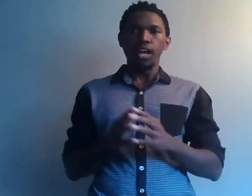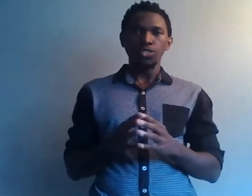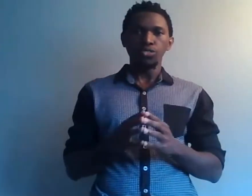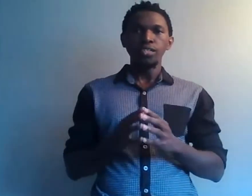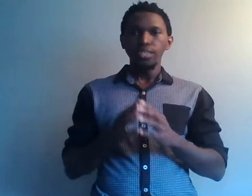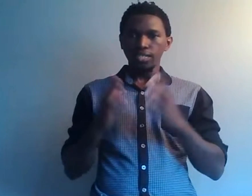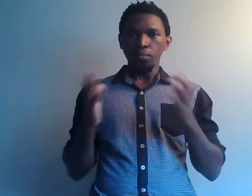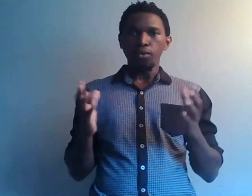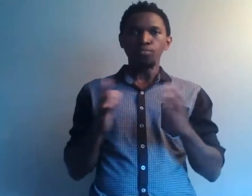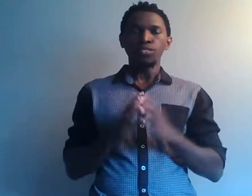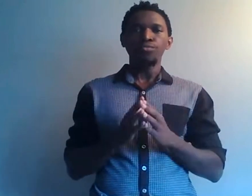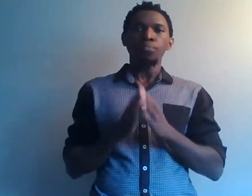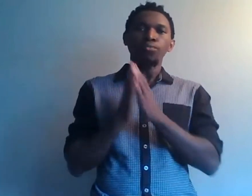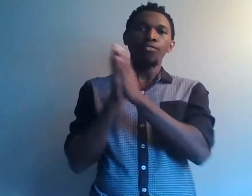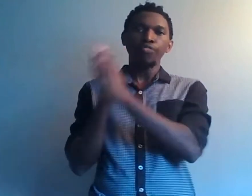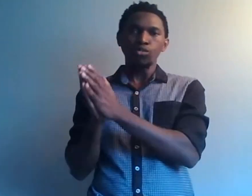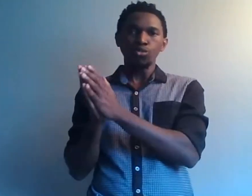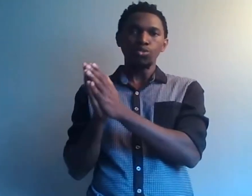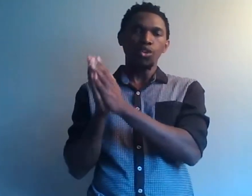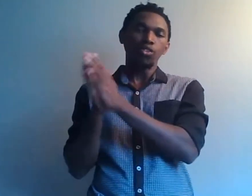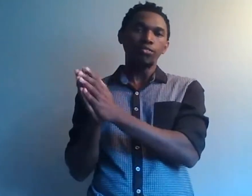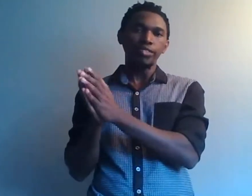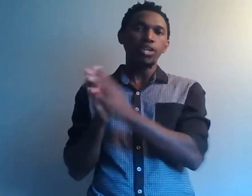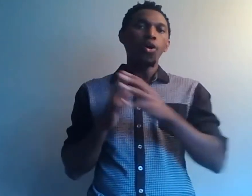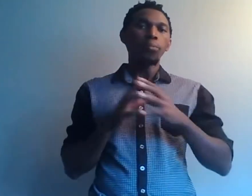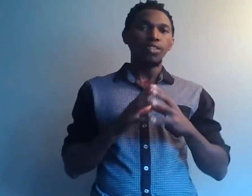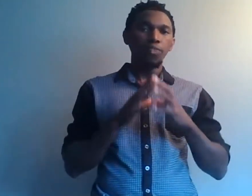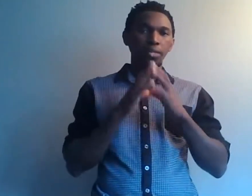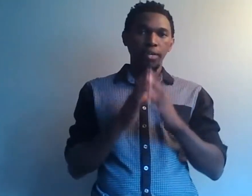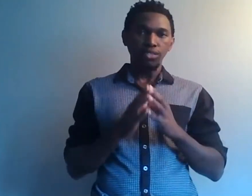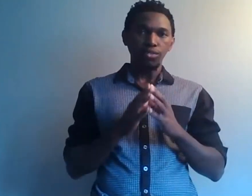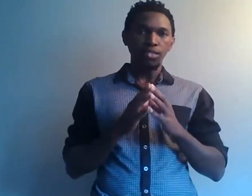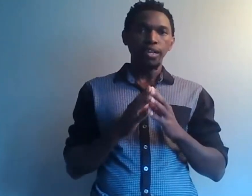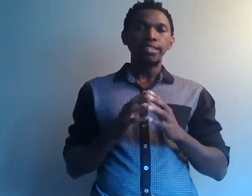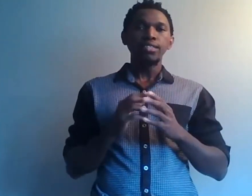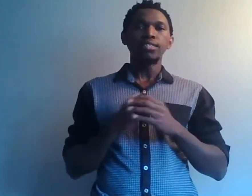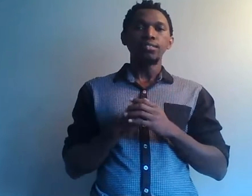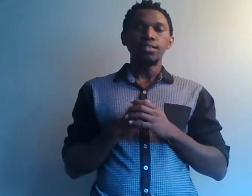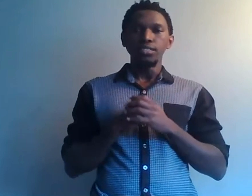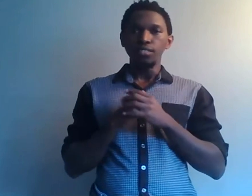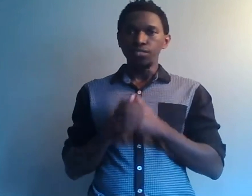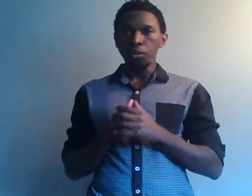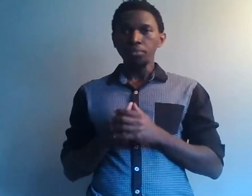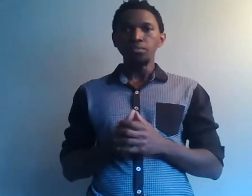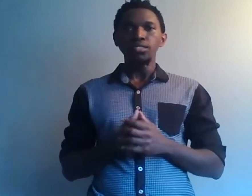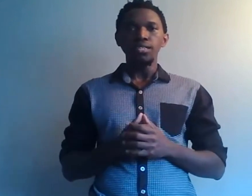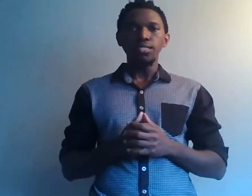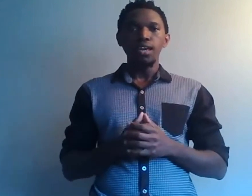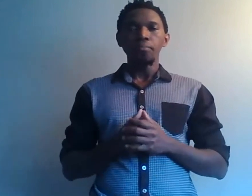'argent et ça pourra faire en sorte qu'en Afrique, on puisse avoir des personnes qui développent des business mais